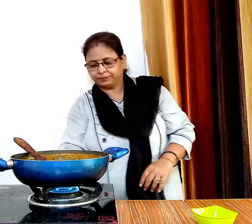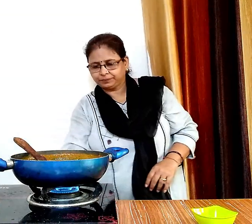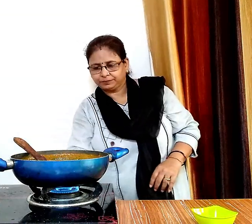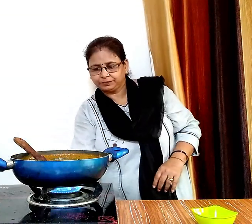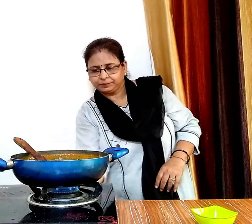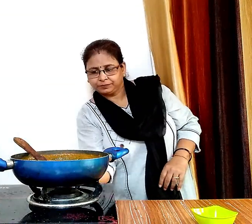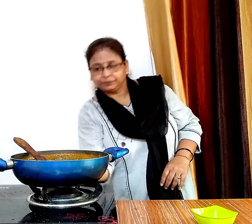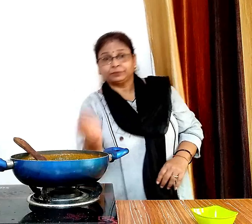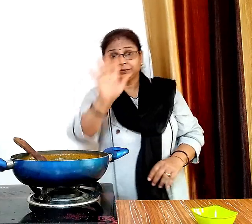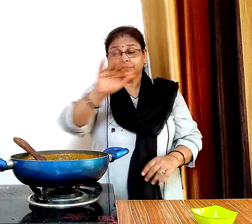करतेंगे